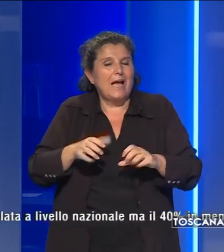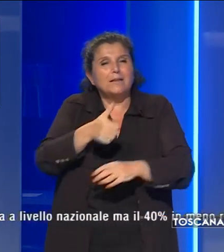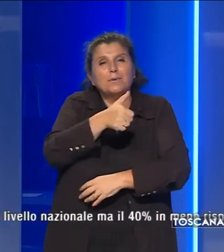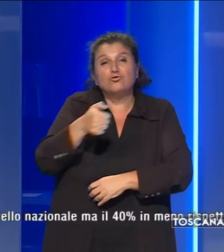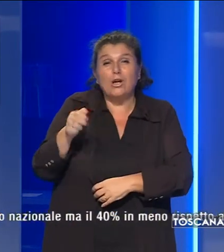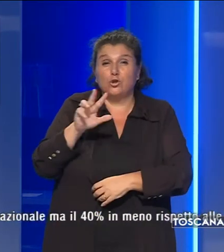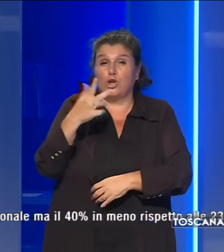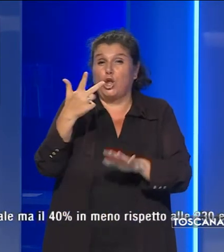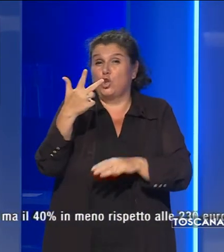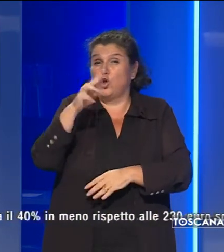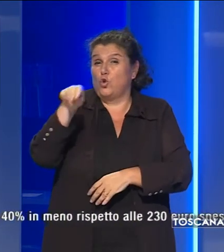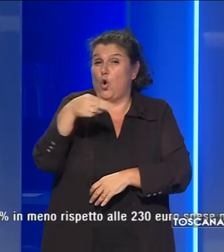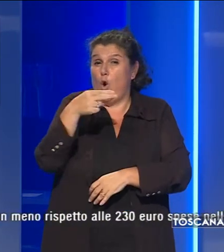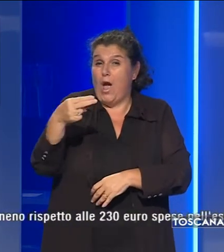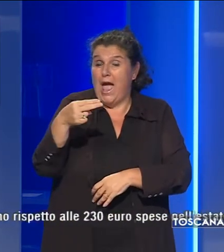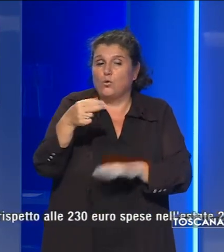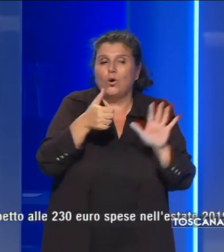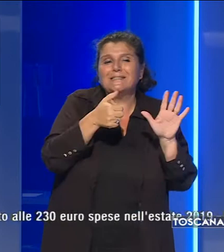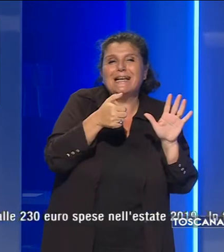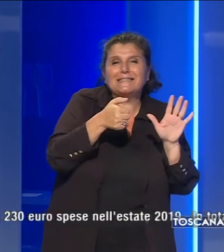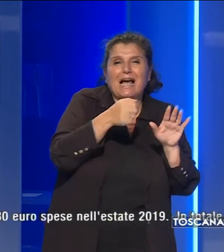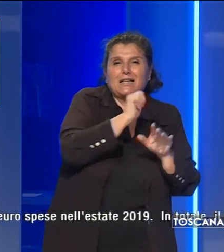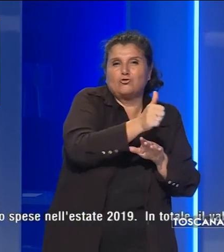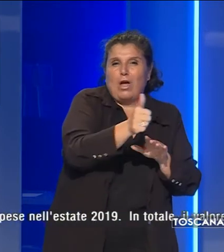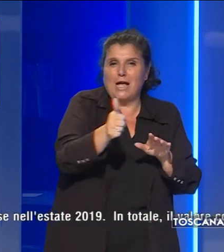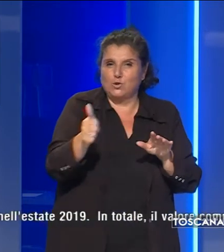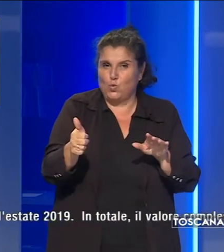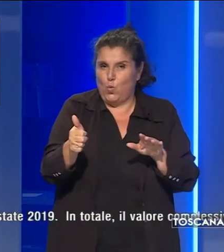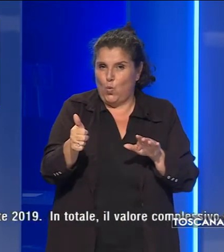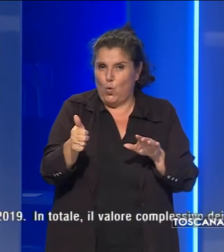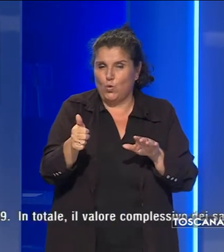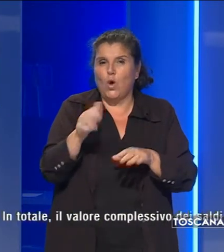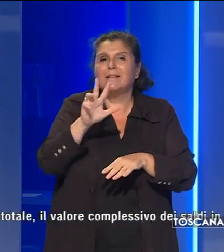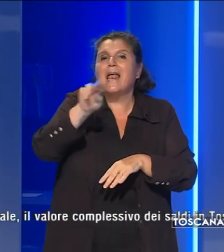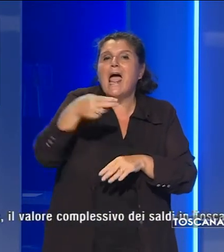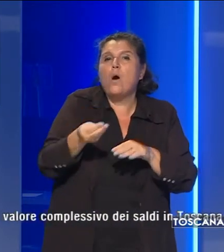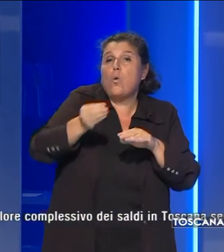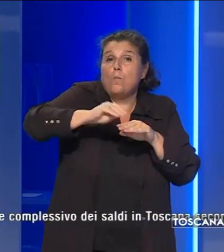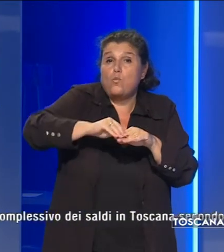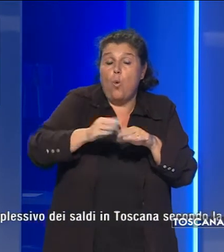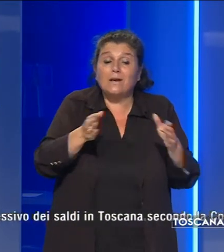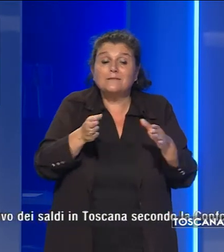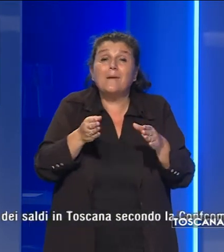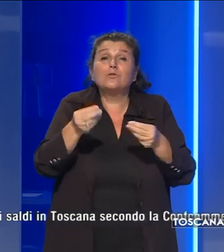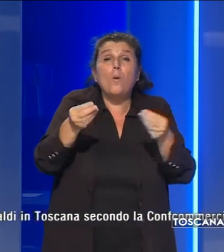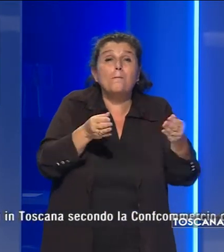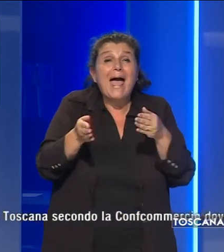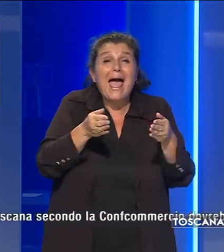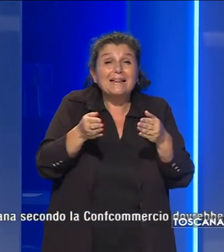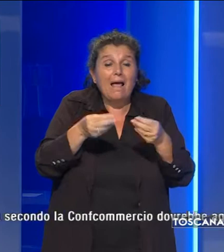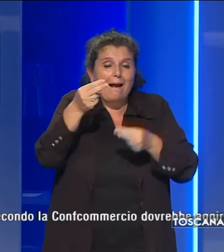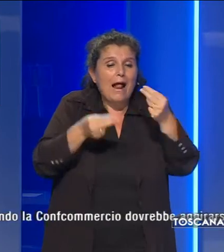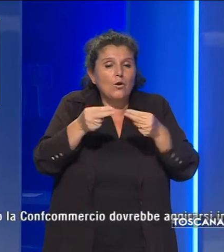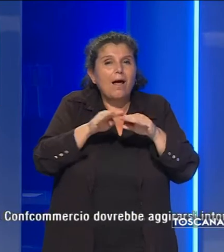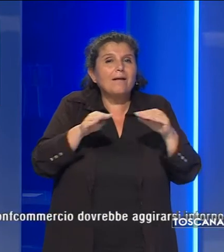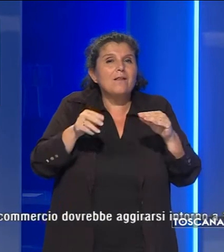138 euro, 60 euro pro capite, 3 euro in più rispetto alla media calcolata a livello